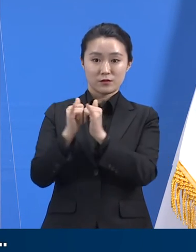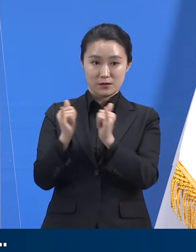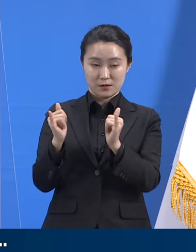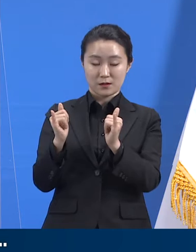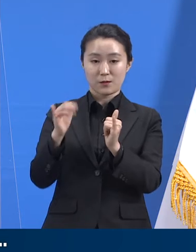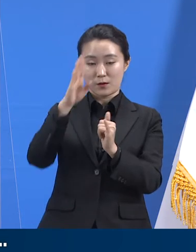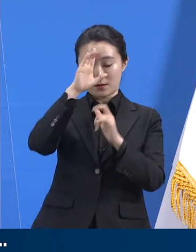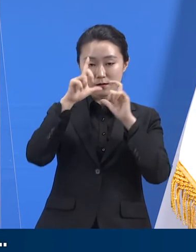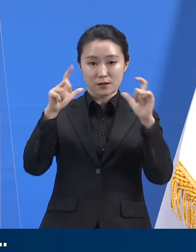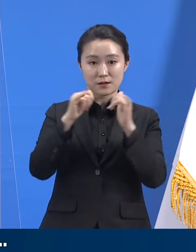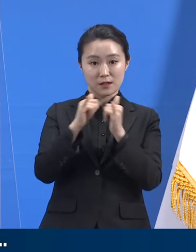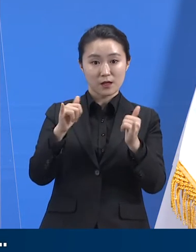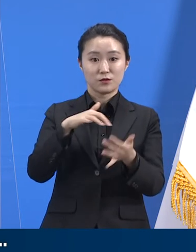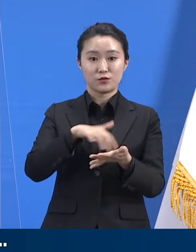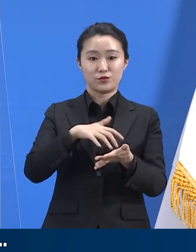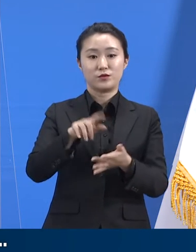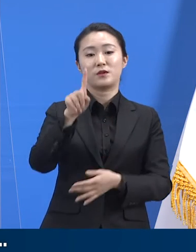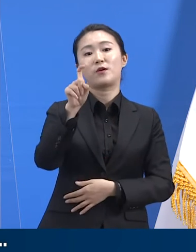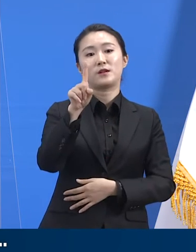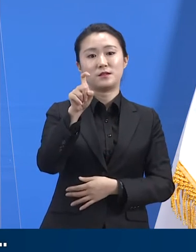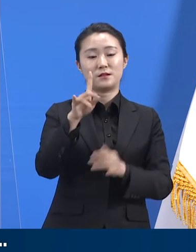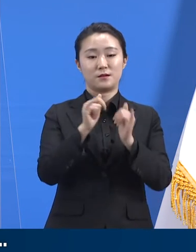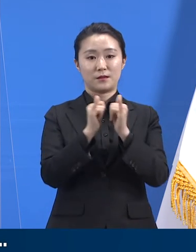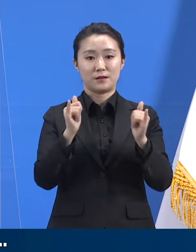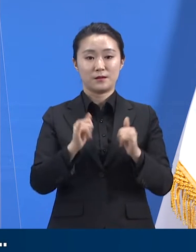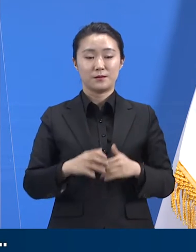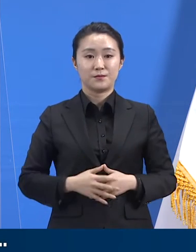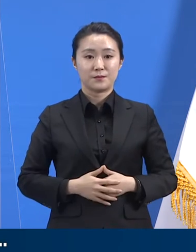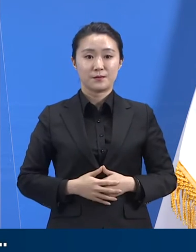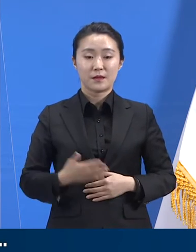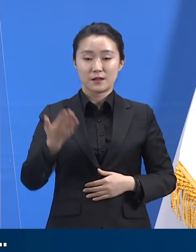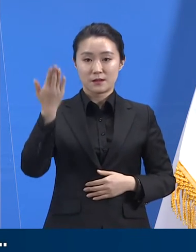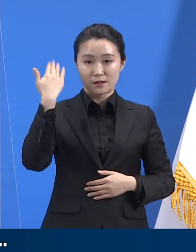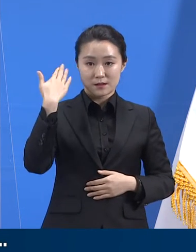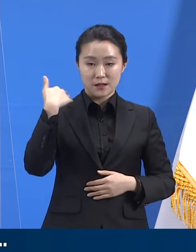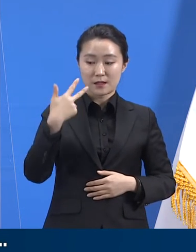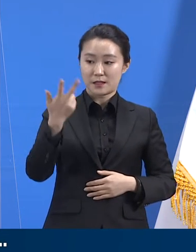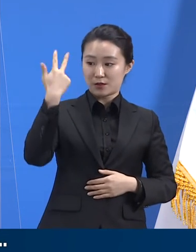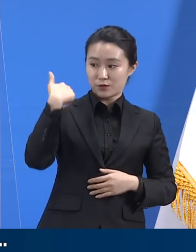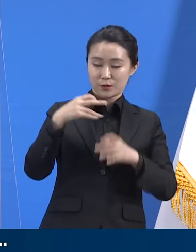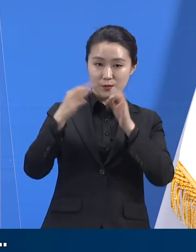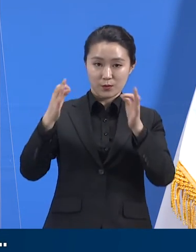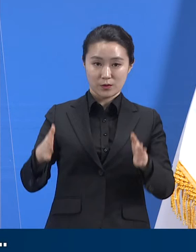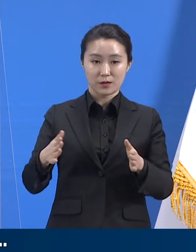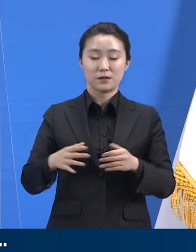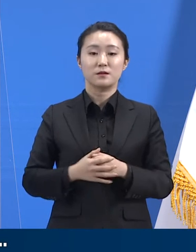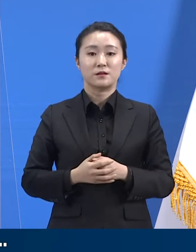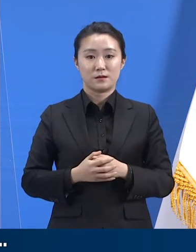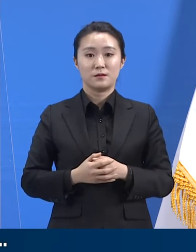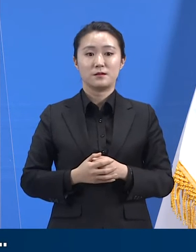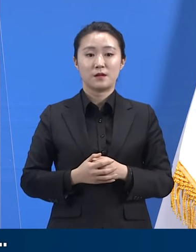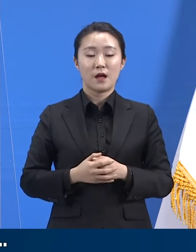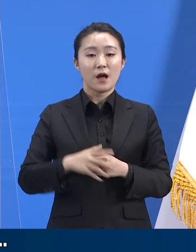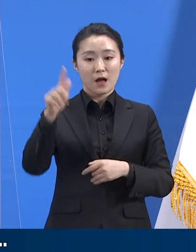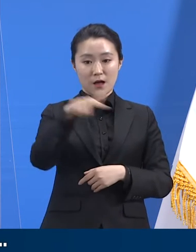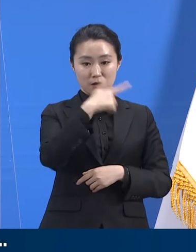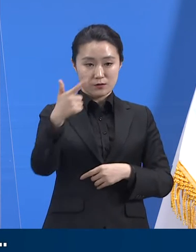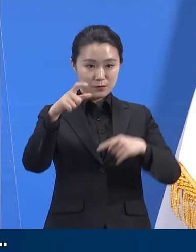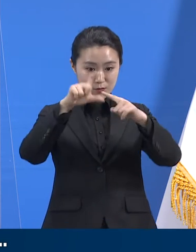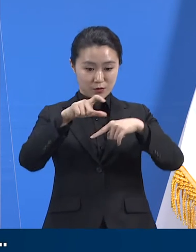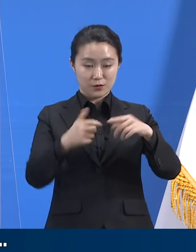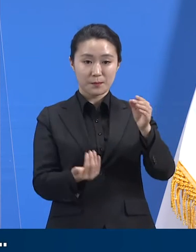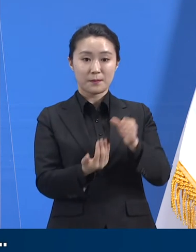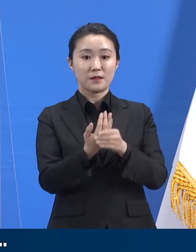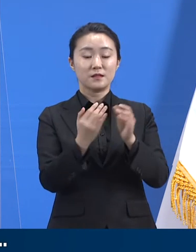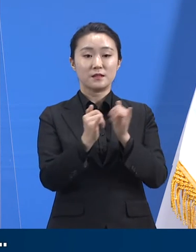지난 4월 18일부터 24일까지 한 주간 발생했던 일평균 확진자 수는